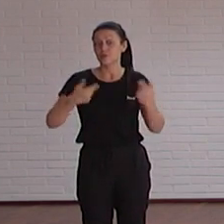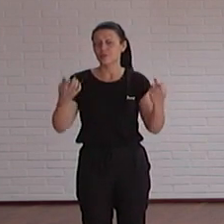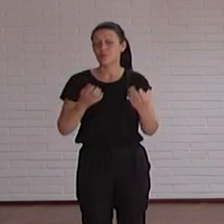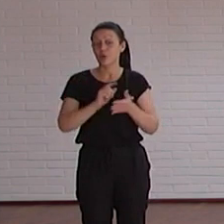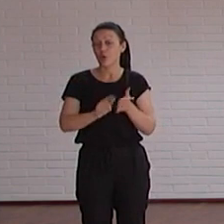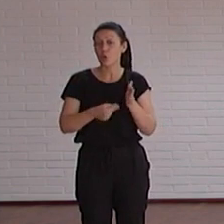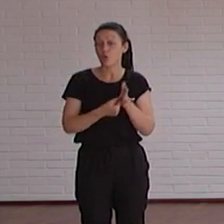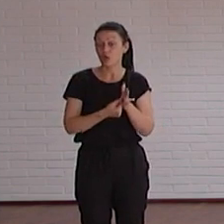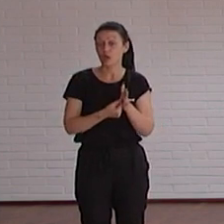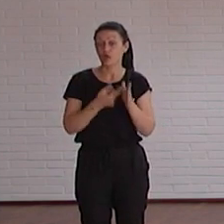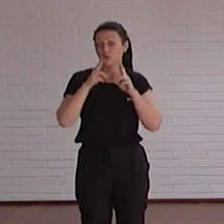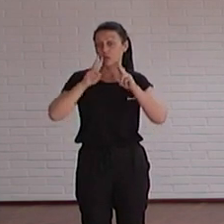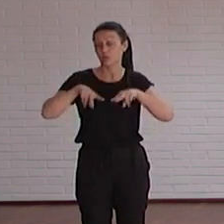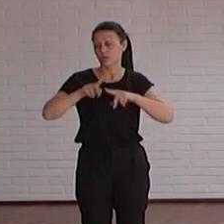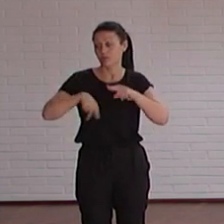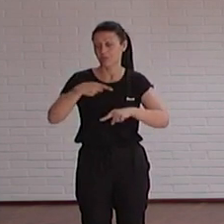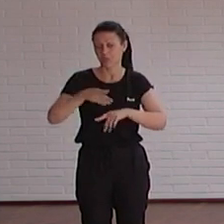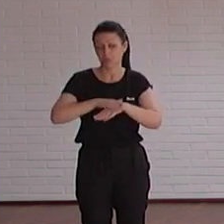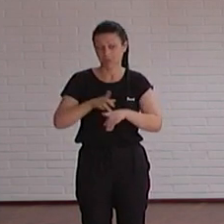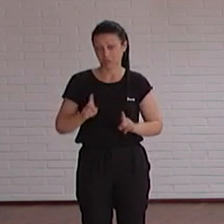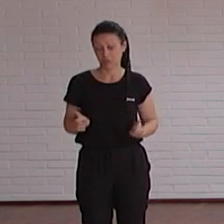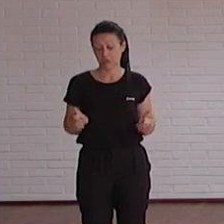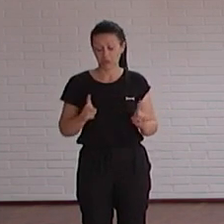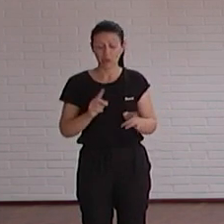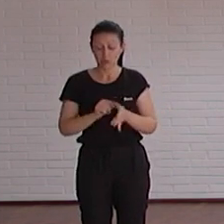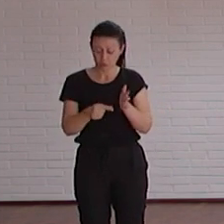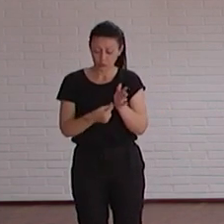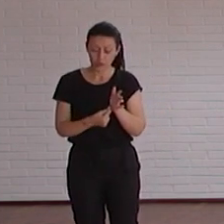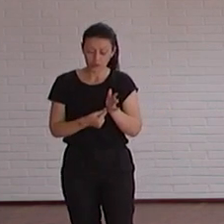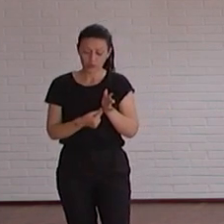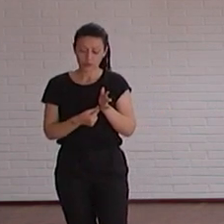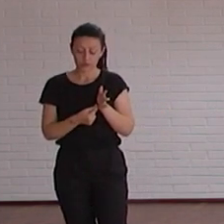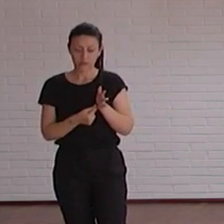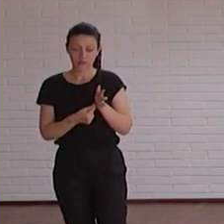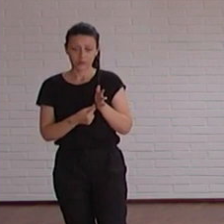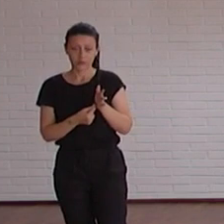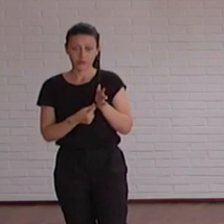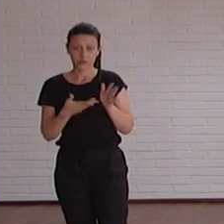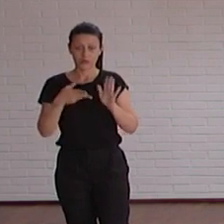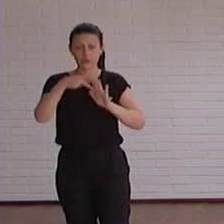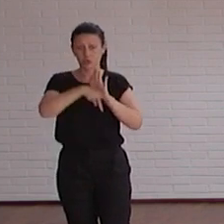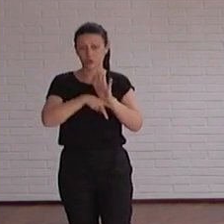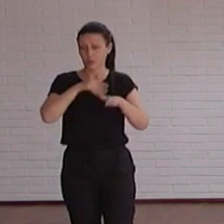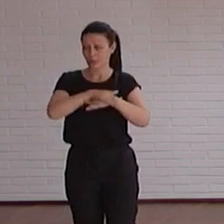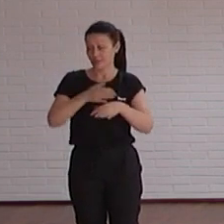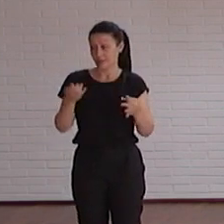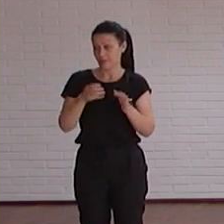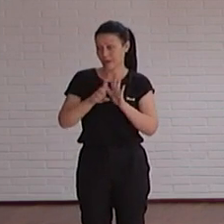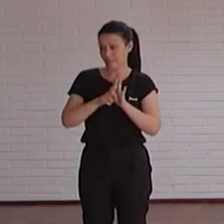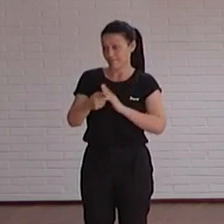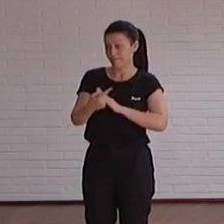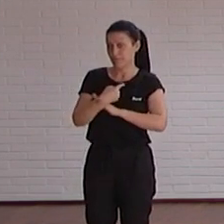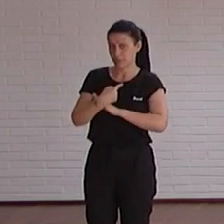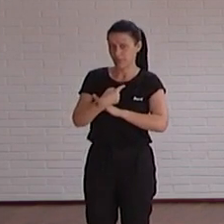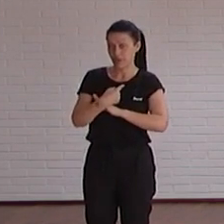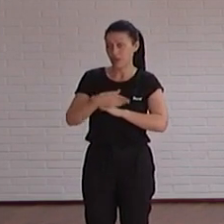aunque hay que reconocer que luego no lo cumple muy allá cuando sacamos un contrato podemos decir que hay cumplir una determinada norma porque nos lo pide la ley eso